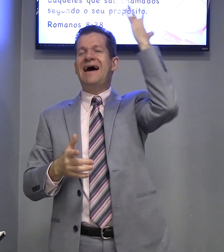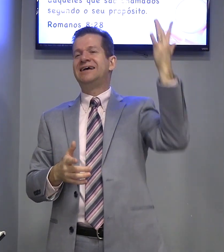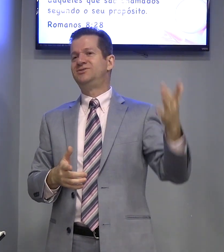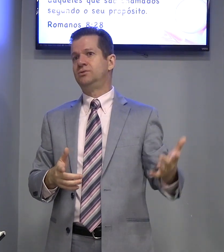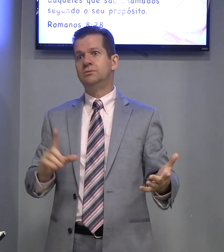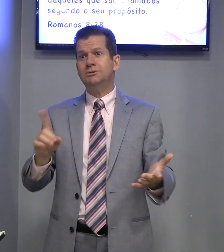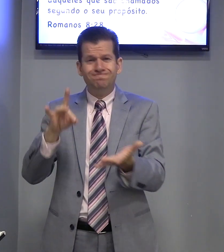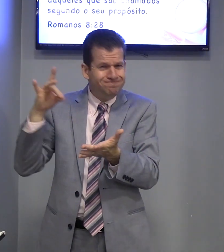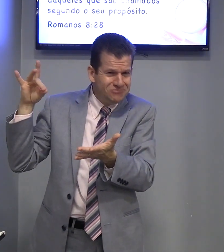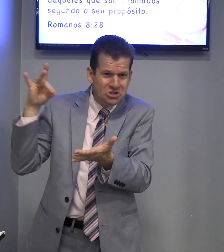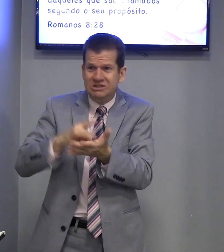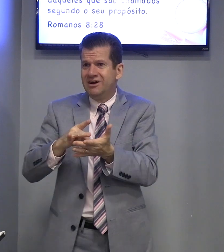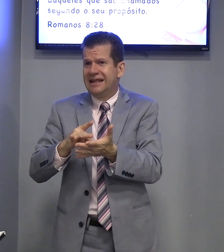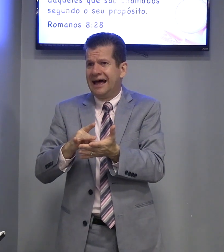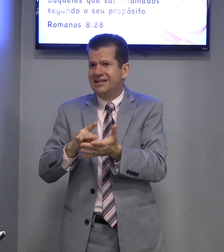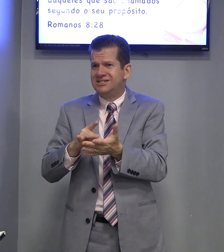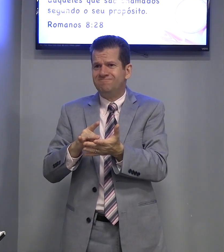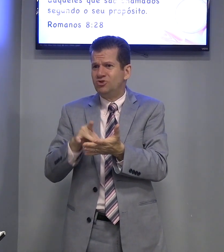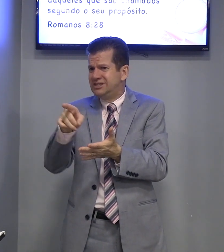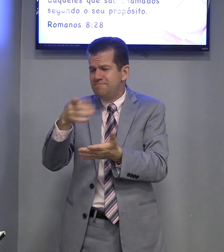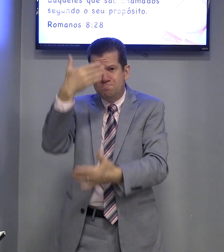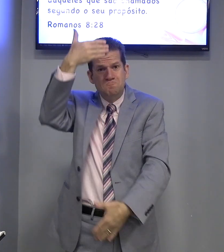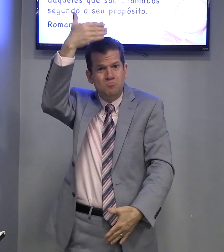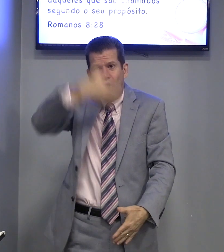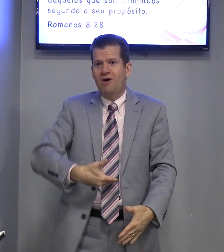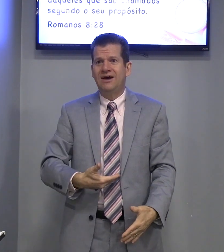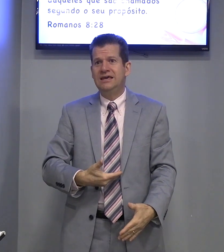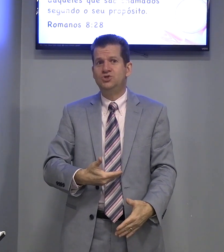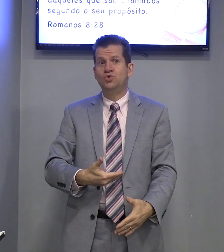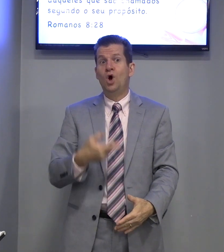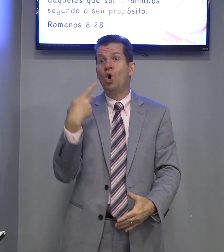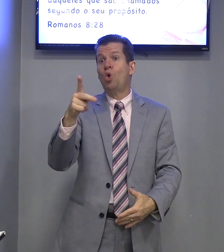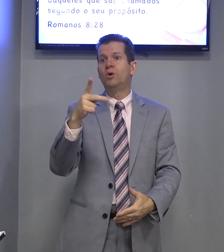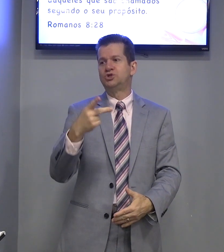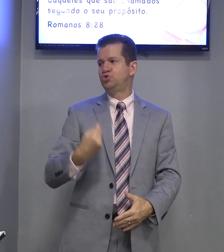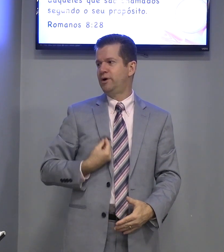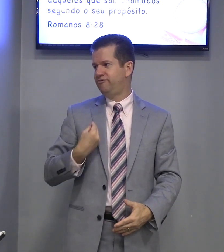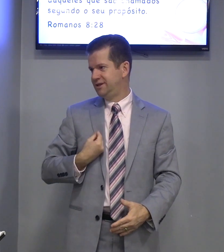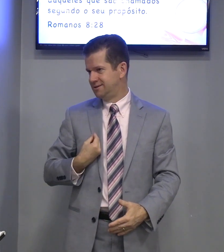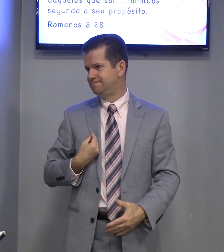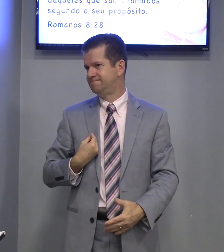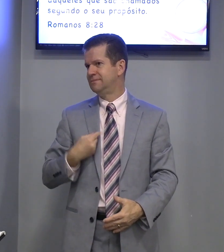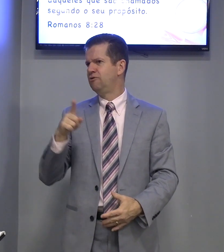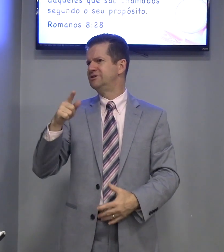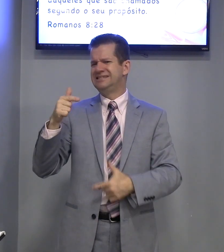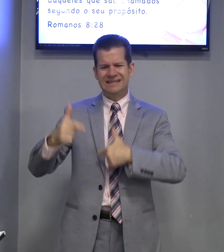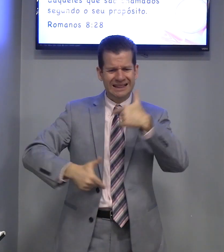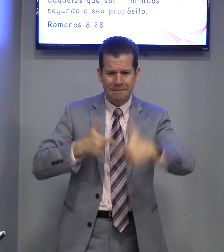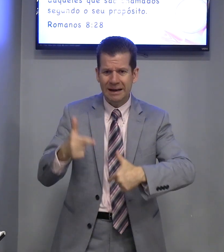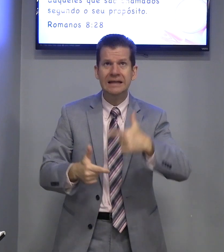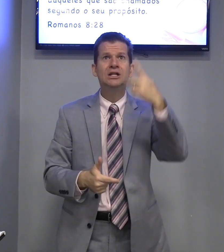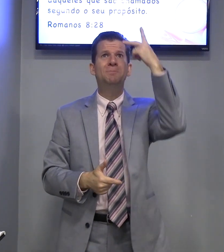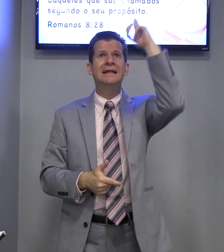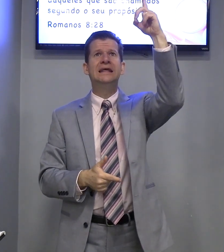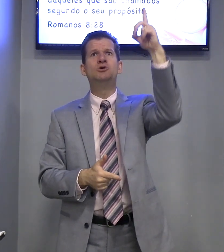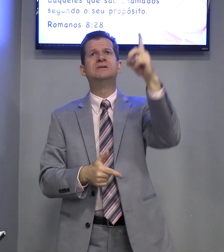Tá. Fácil. De verdade. Você prova isso com a sua vida. Você está trabalhando para Deus.